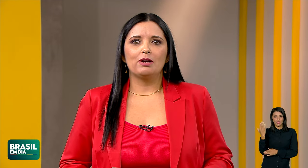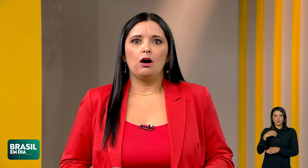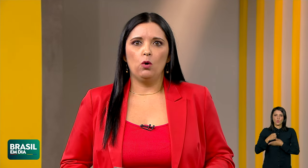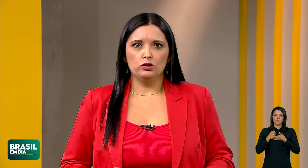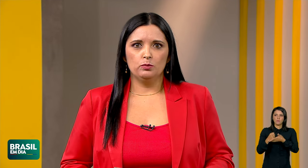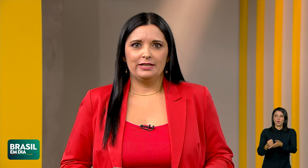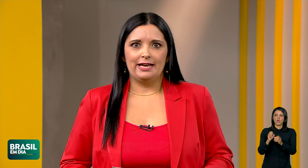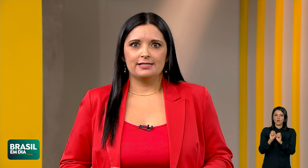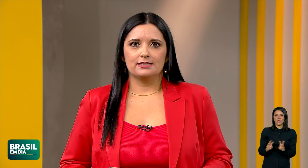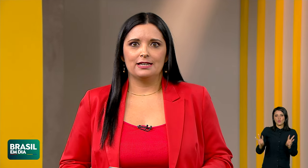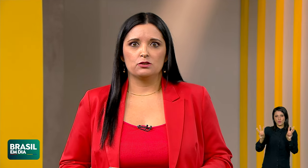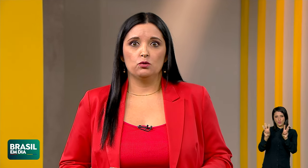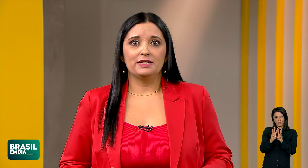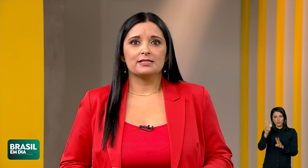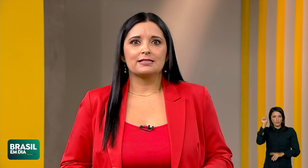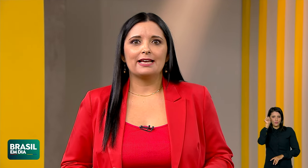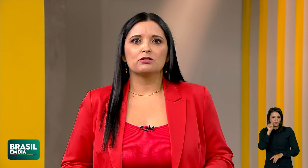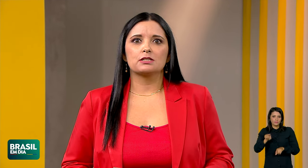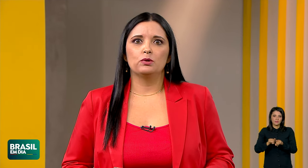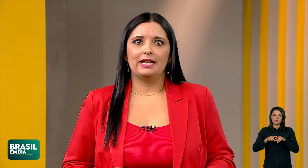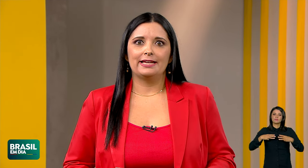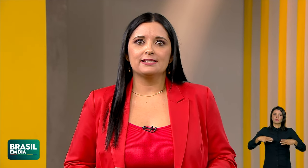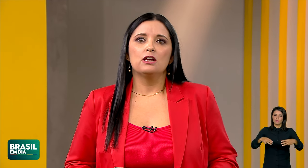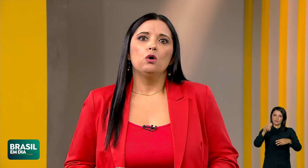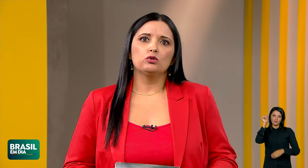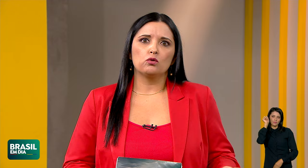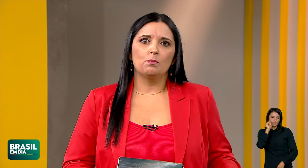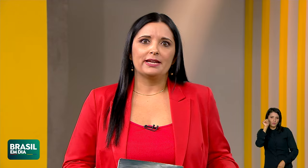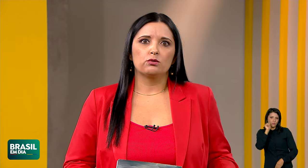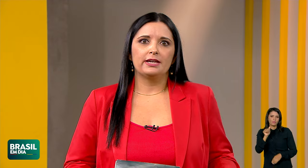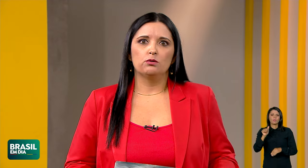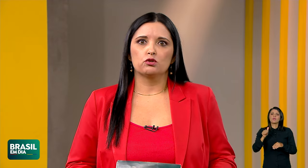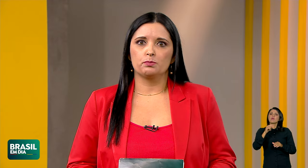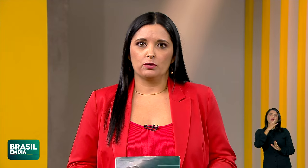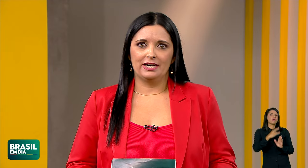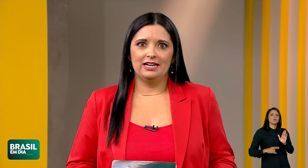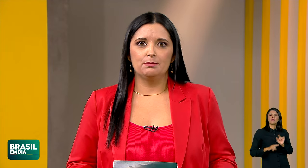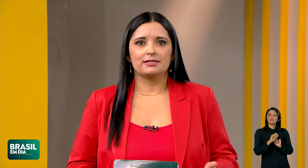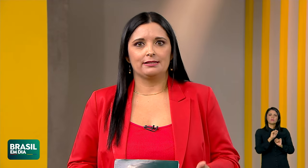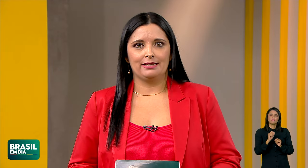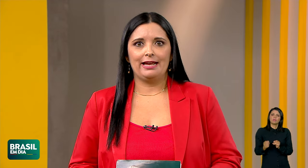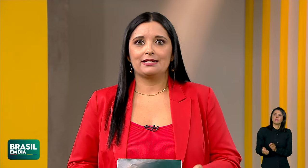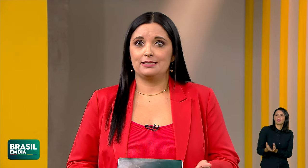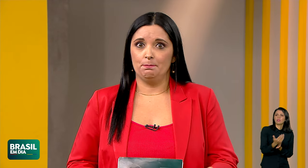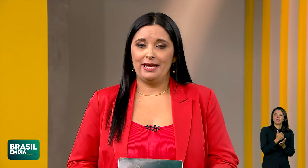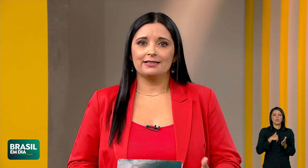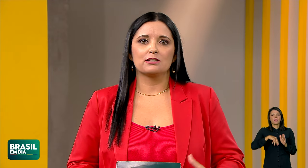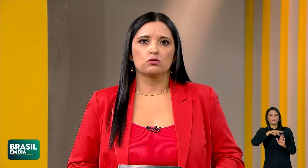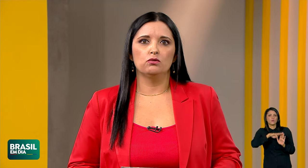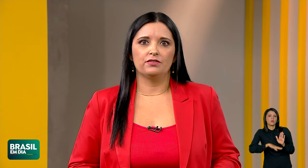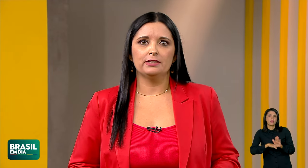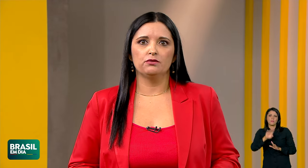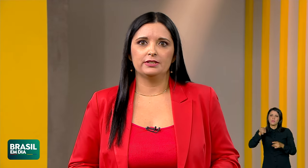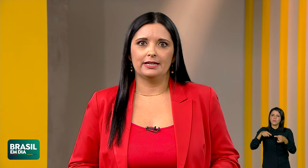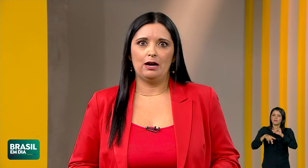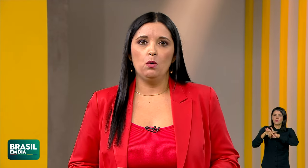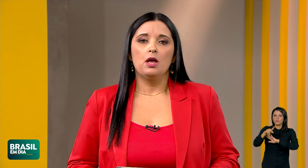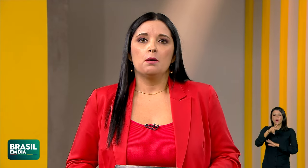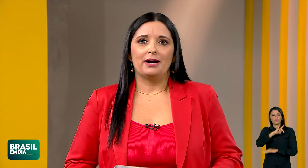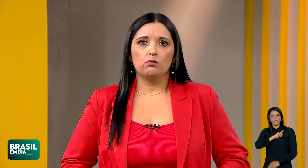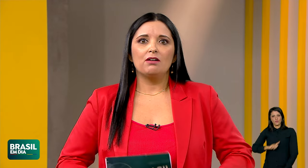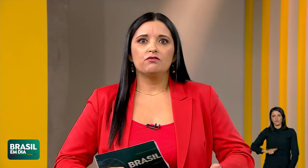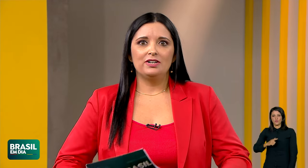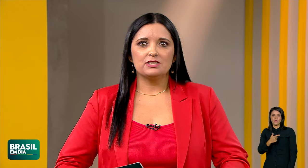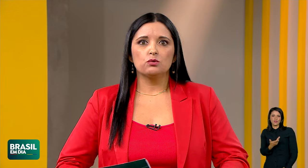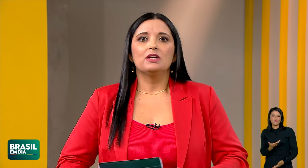com o apoio da ONU Mulheres e do Ministério das Mulheres, o documento reúne os programas, entregas e metas do governo federal